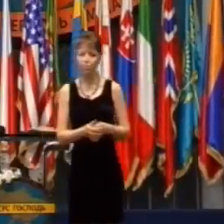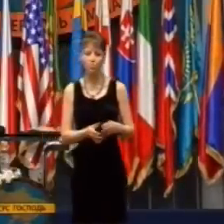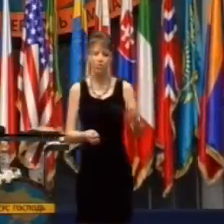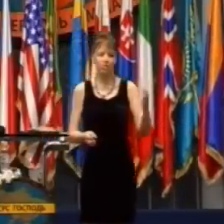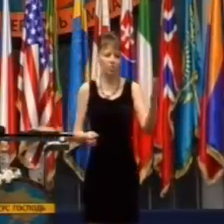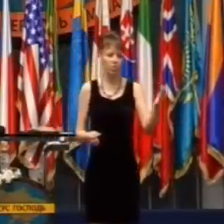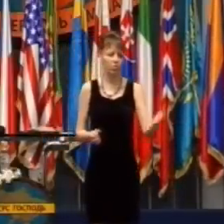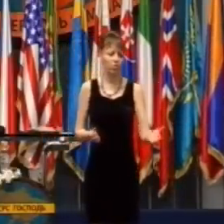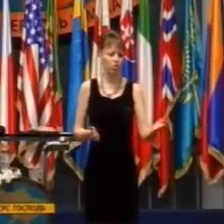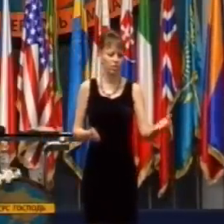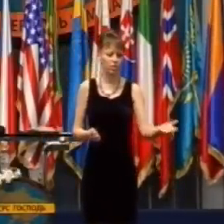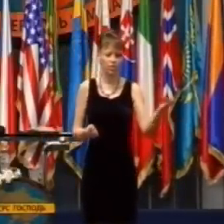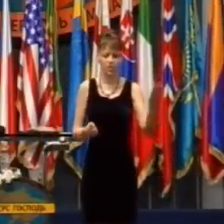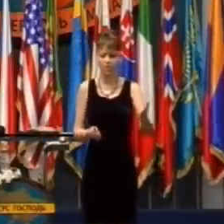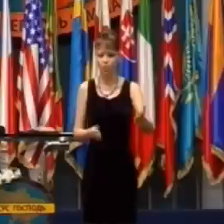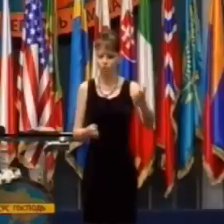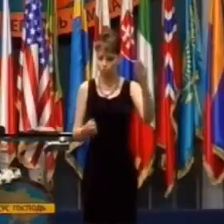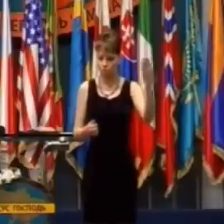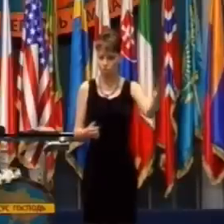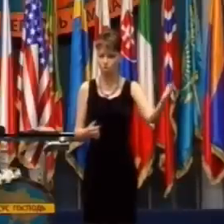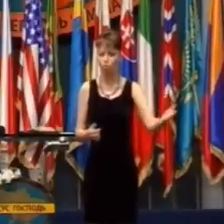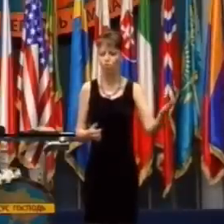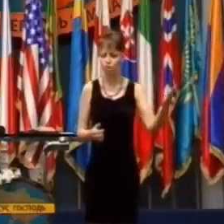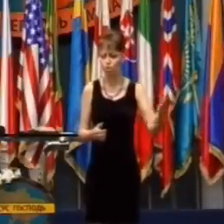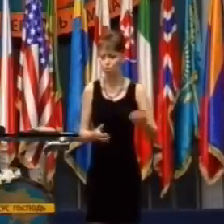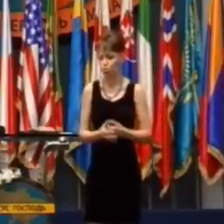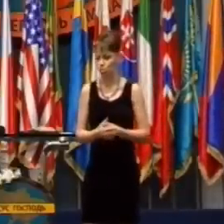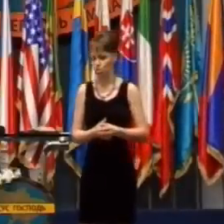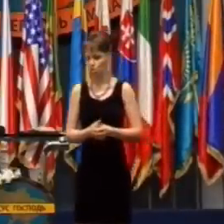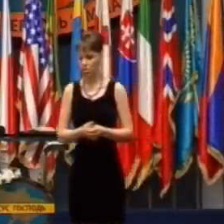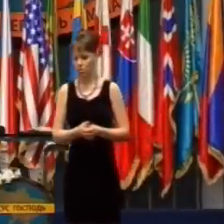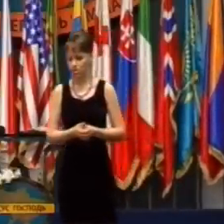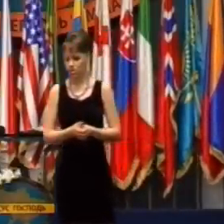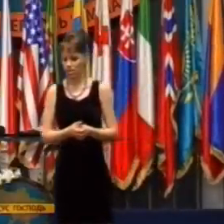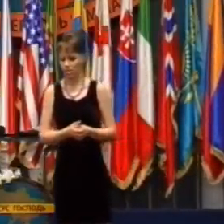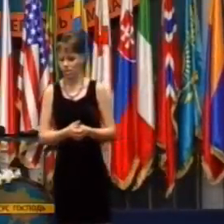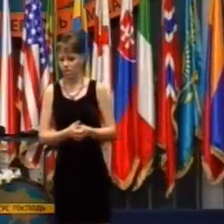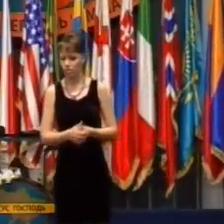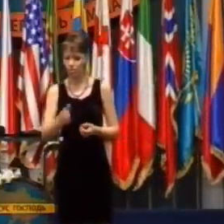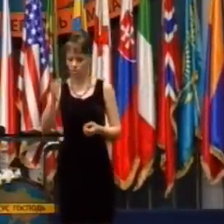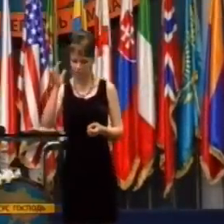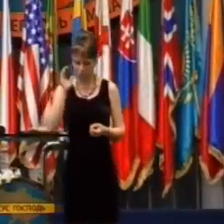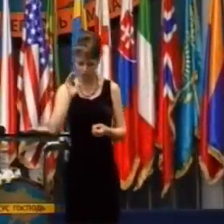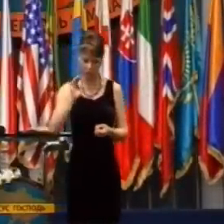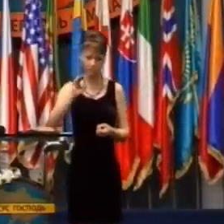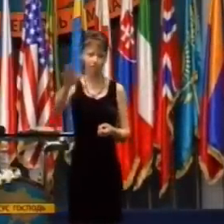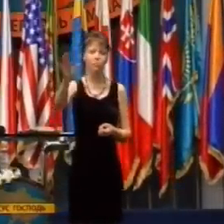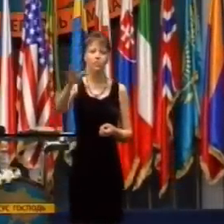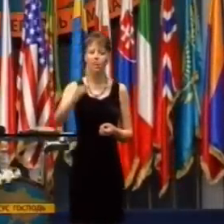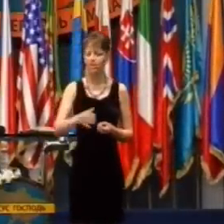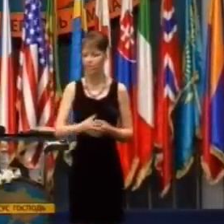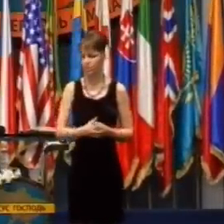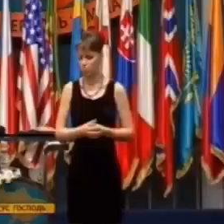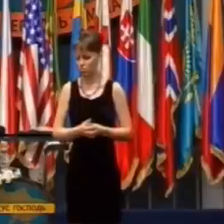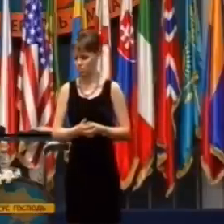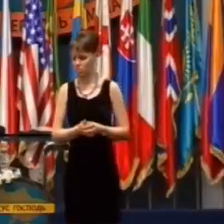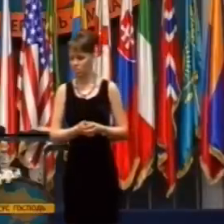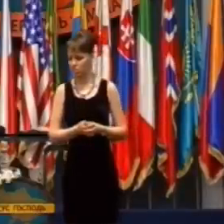zoberte si mladého človeka, ktorý práve vyšiel zo strednej školy. Dajte ho do armády